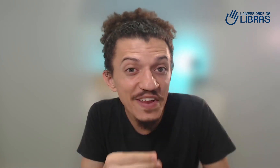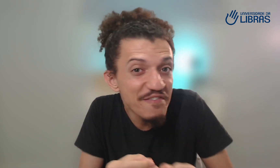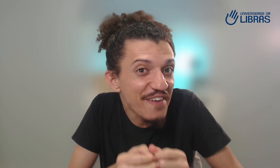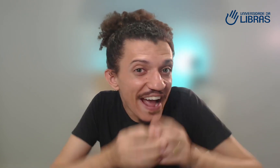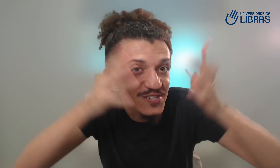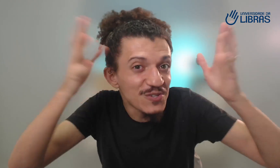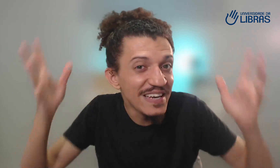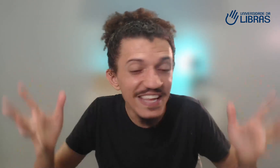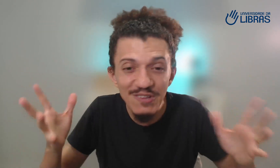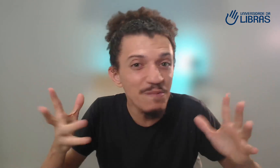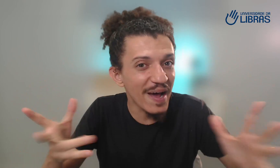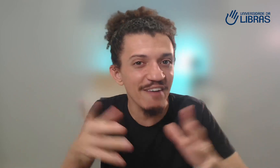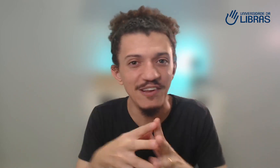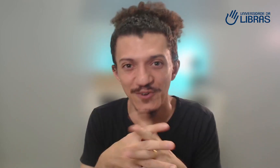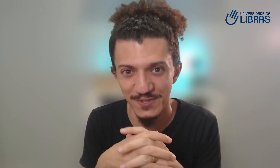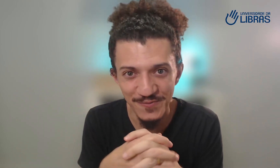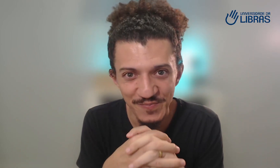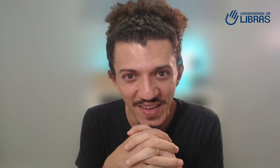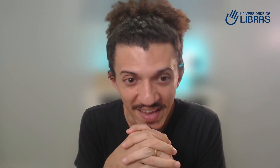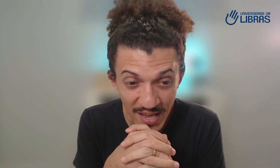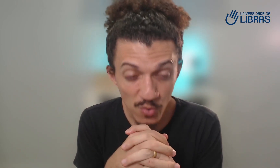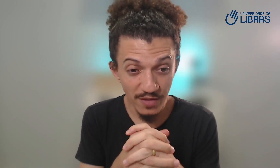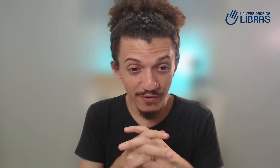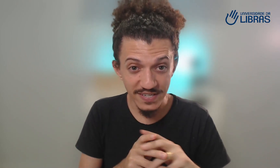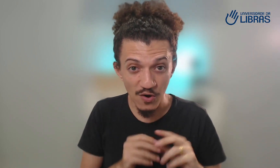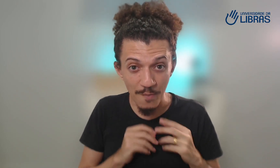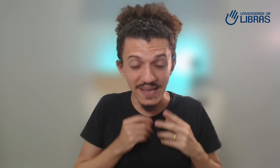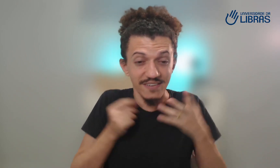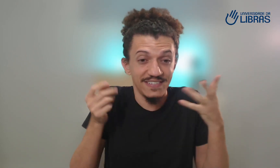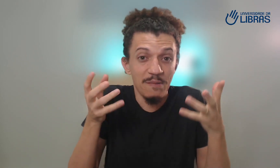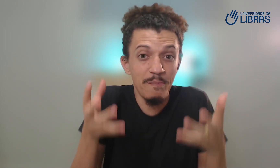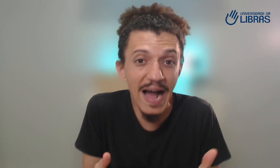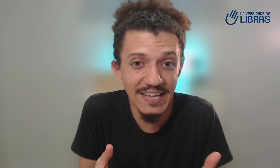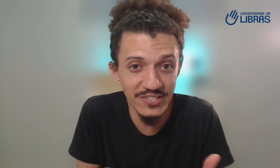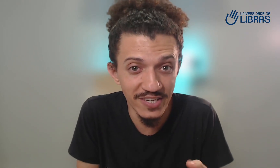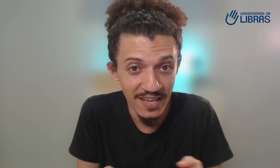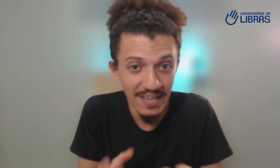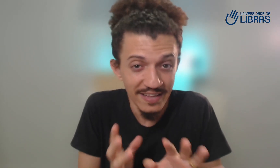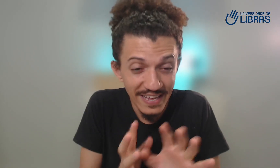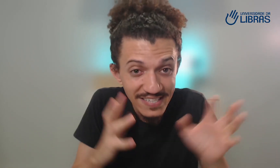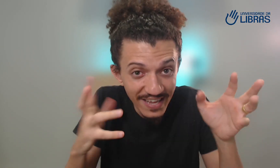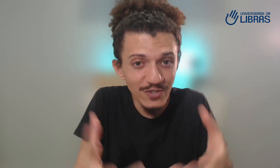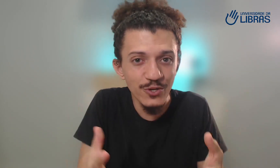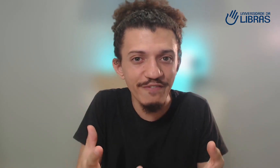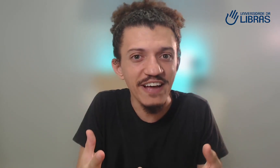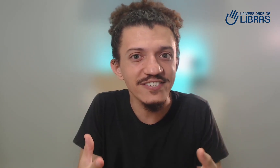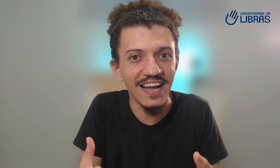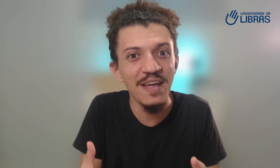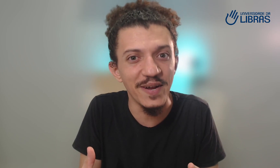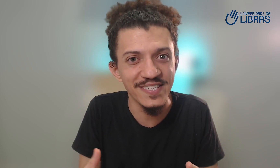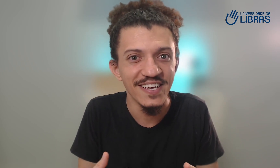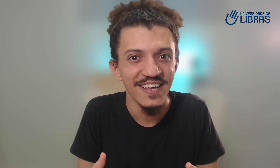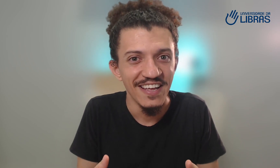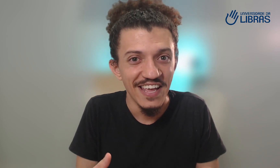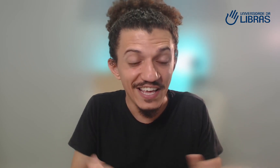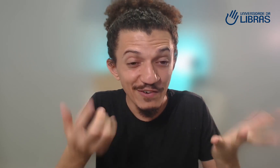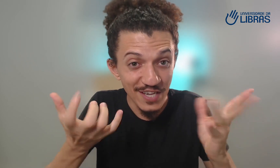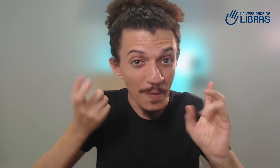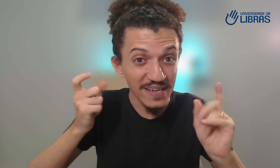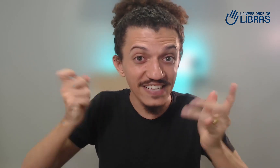universo lindo e maravilhoso e quando você começa a fazer parte desse grande universo da Libras que você começa a